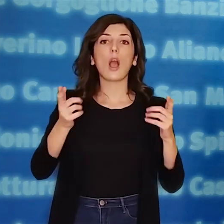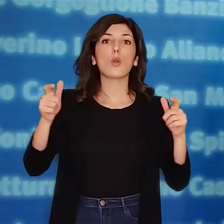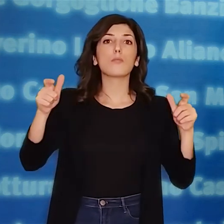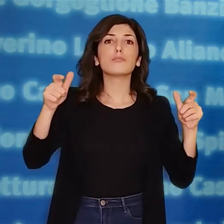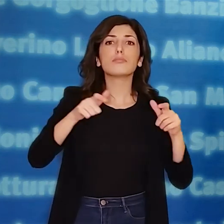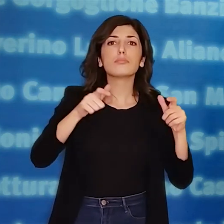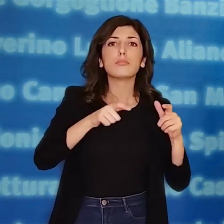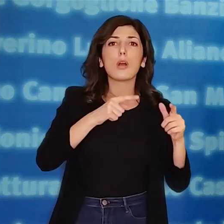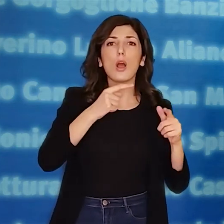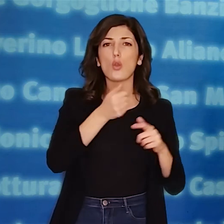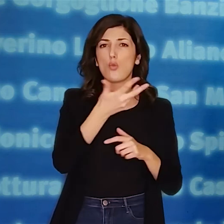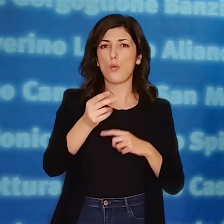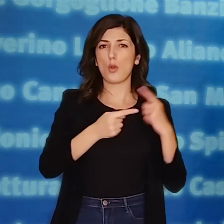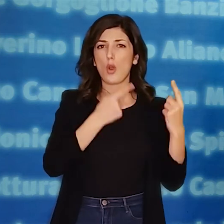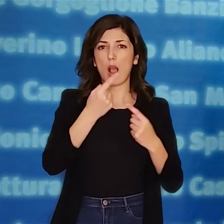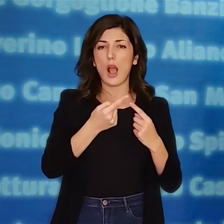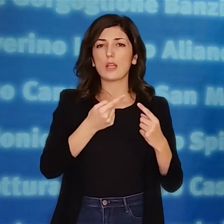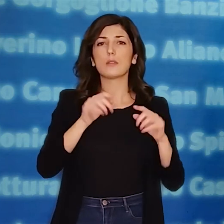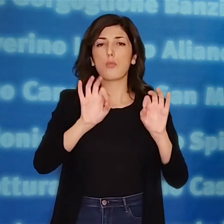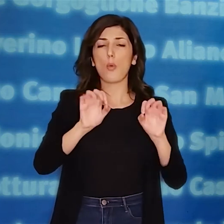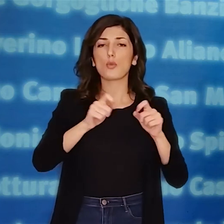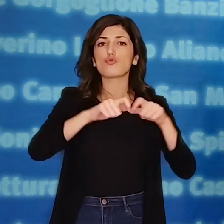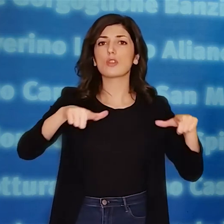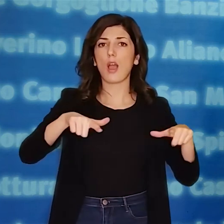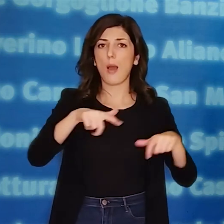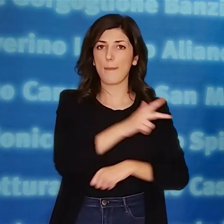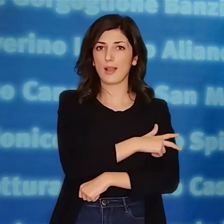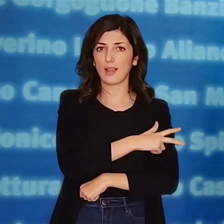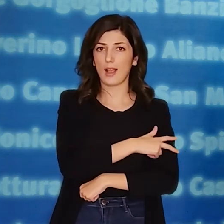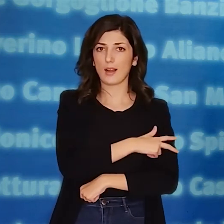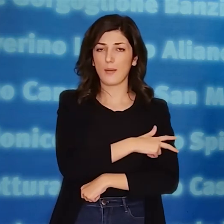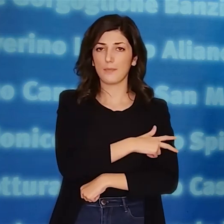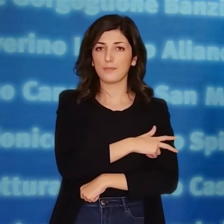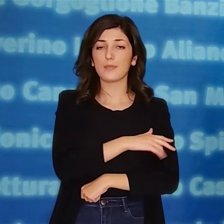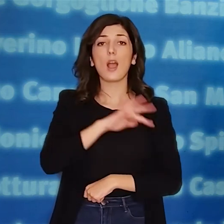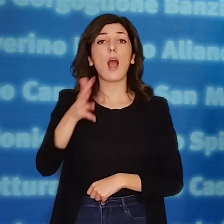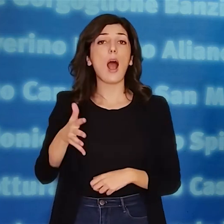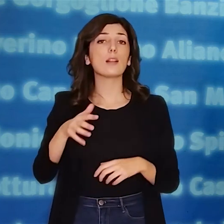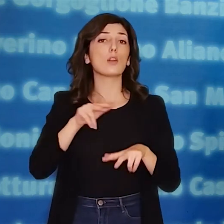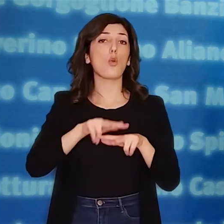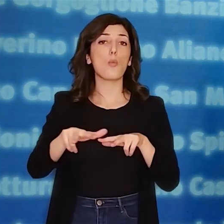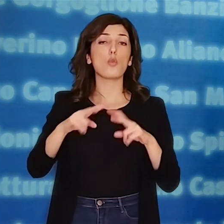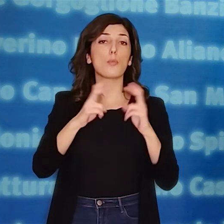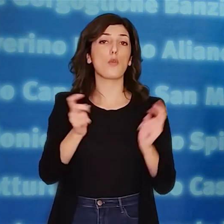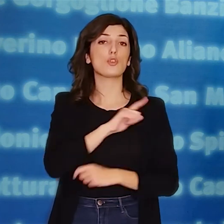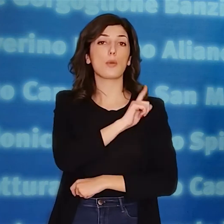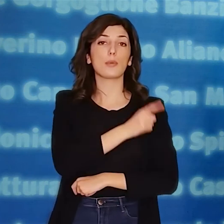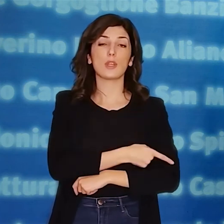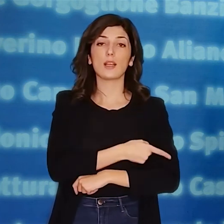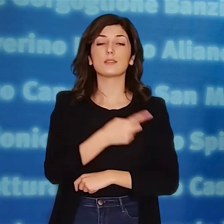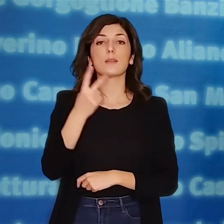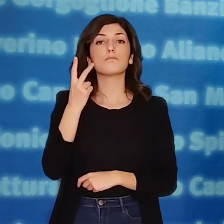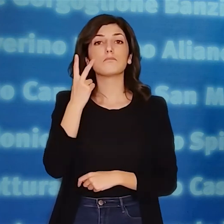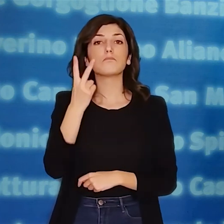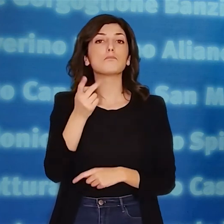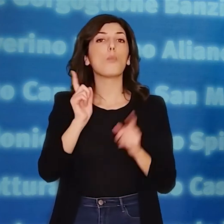riduzione dell'incremento numerico dei casi visto ieri nella città di Matera. In altri comuni della provincia di Potenza si